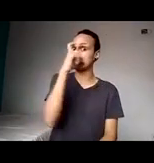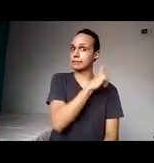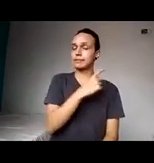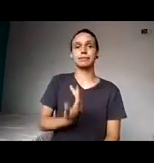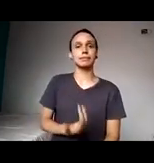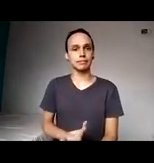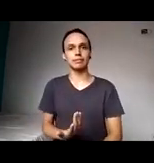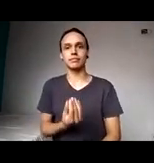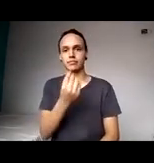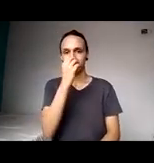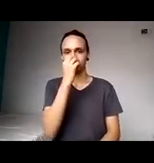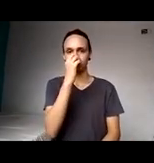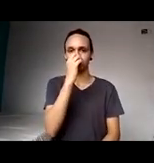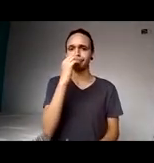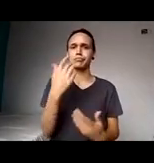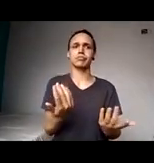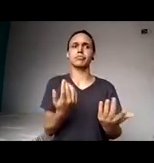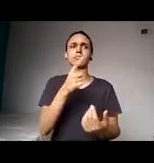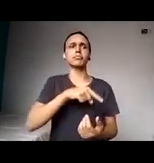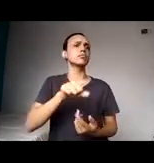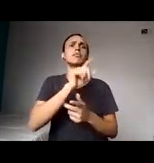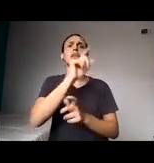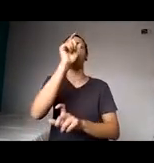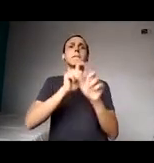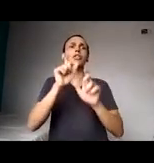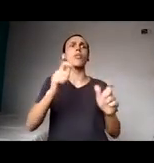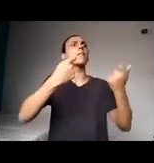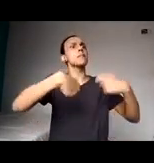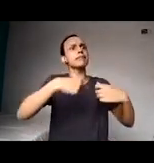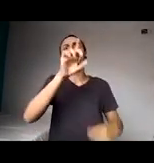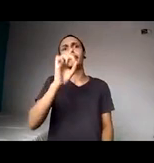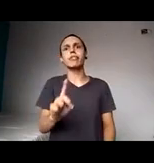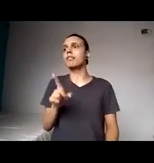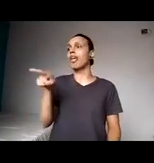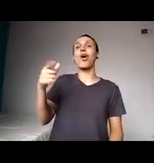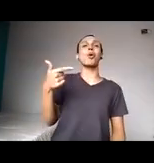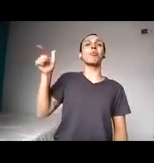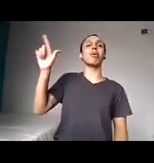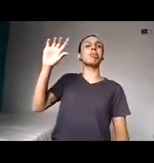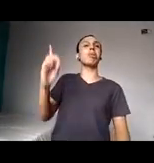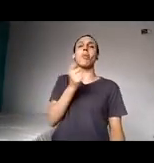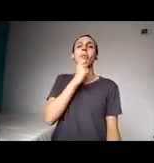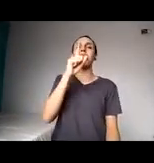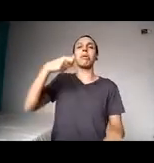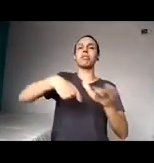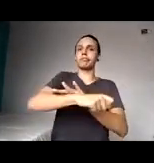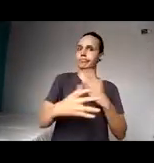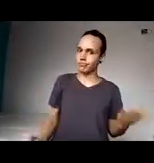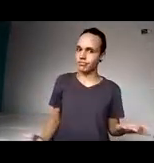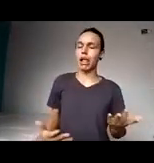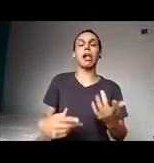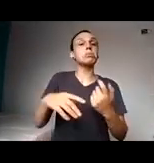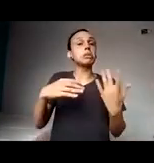vaga da pessoa que de fato precisa, por isso uma banca que tenha critérios claros, que